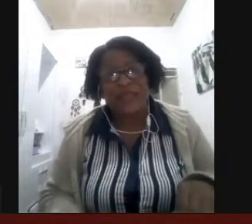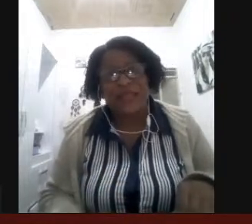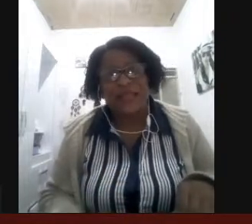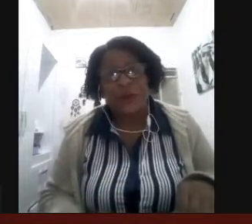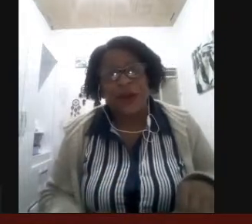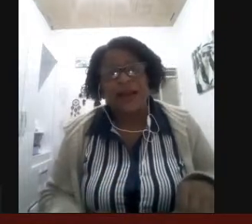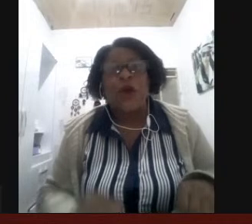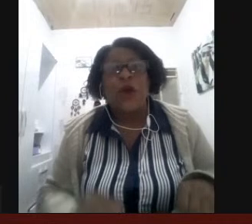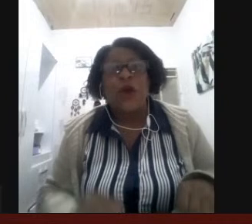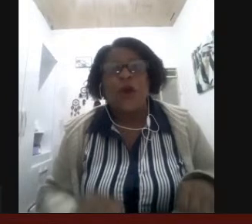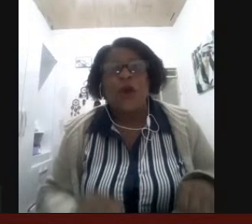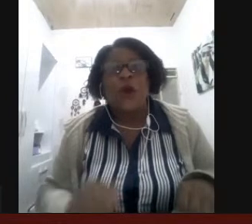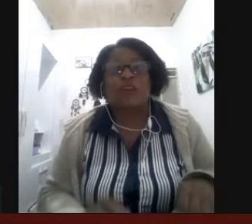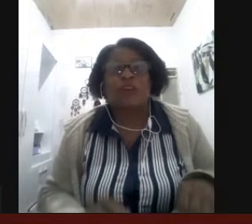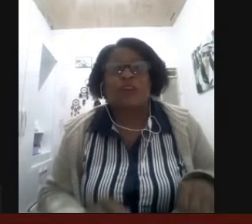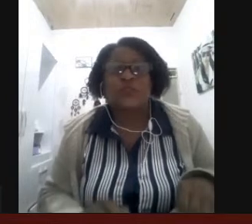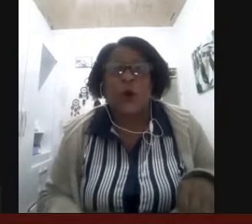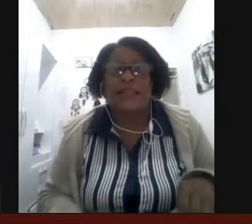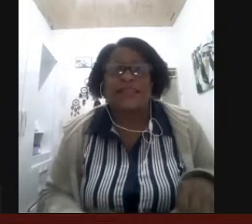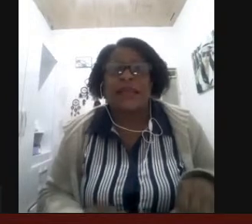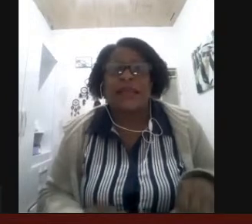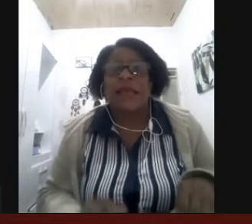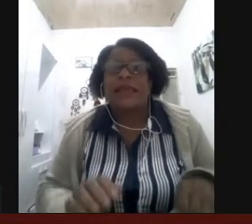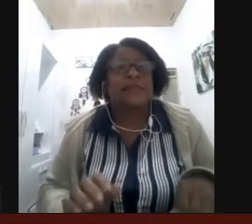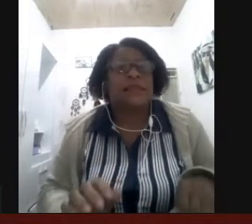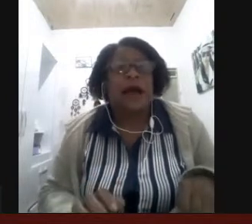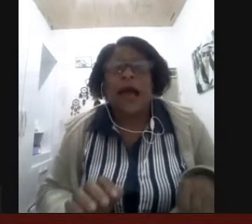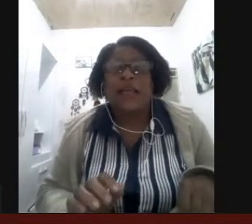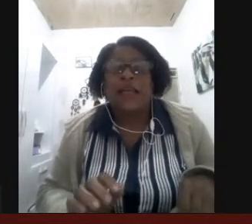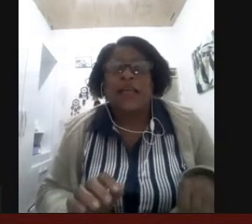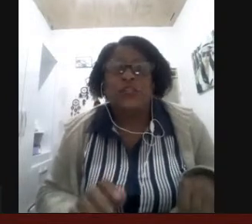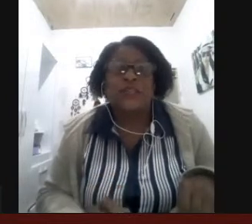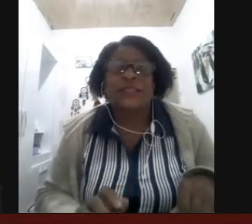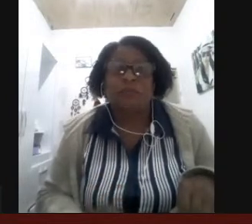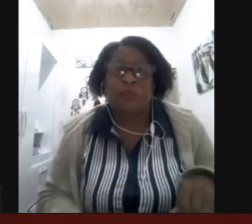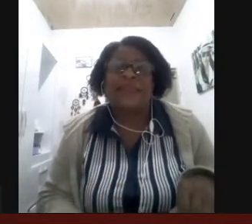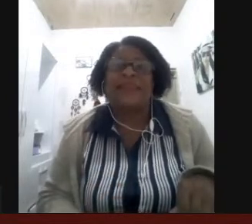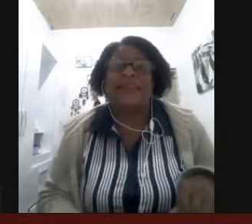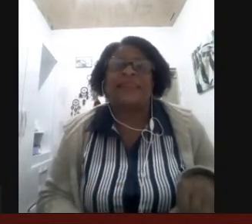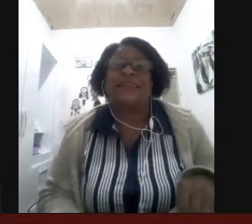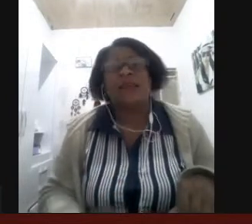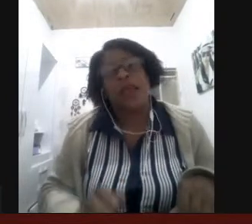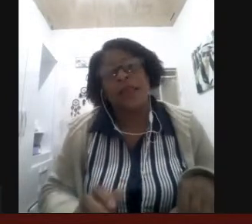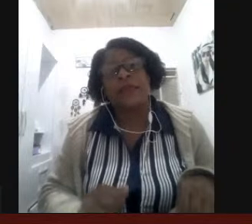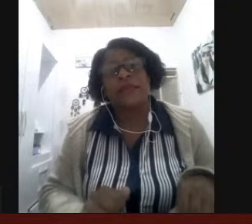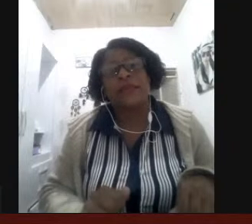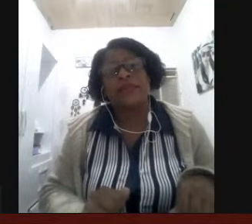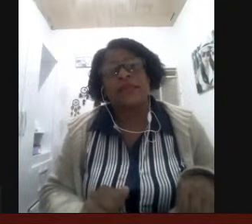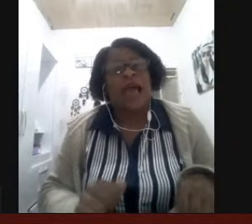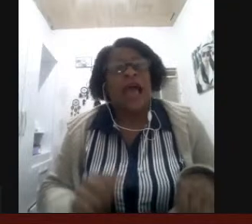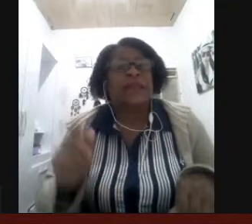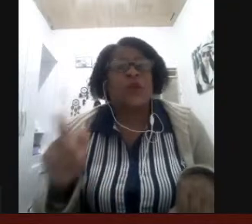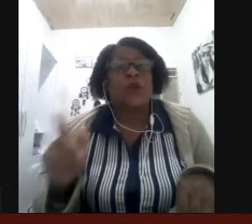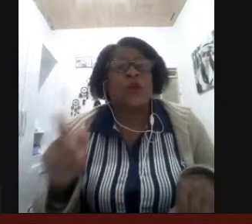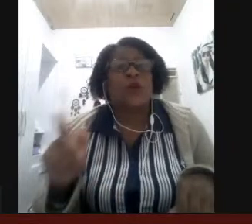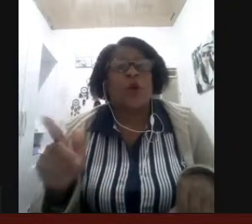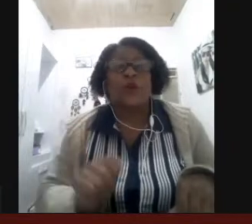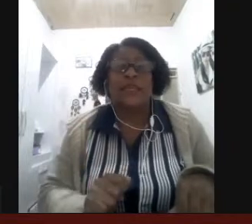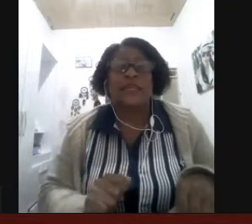língua os professores ensinam as suas disciplinas em Libras assim como tem no INIS